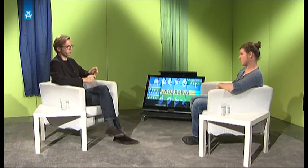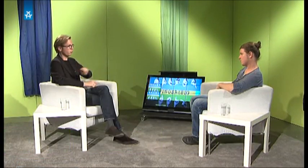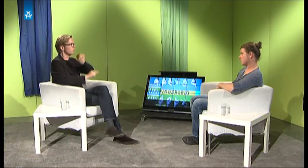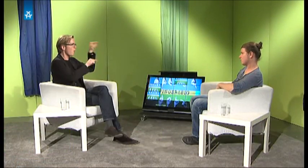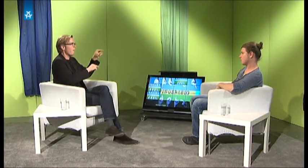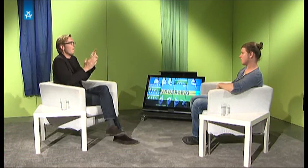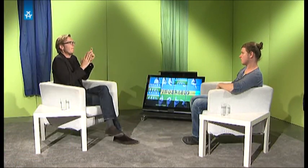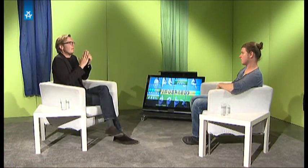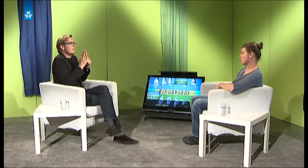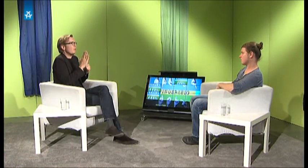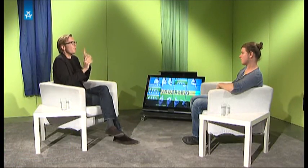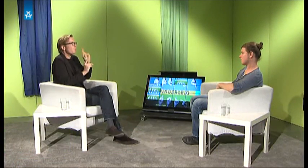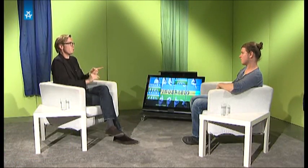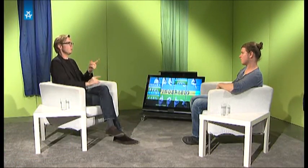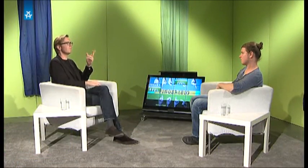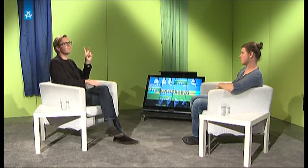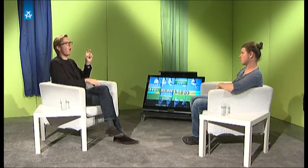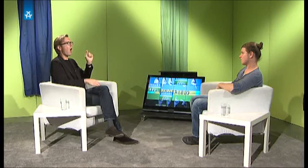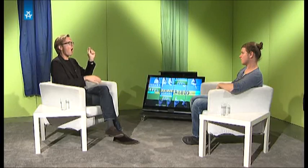teilzunehmen. Also sowas wie einen akademischen Abschluss.